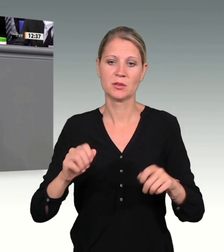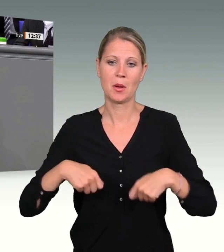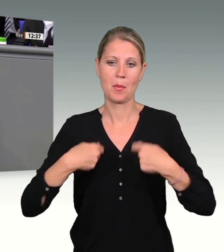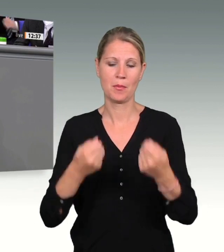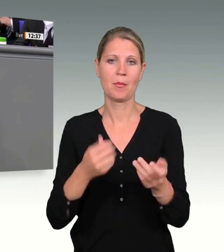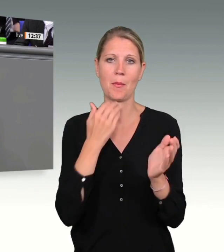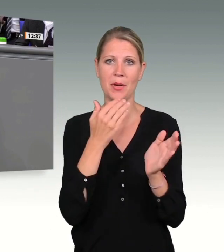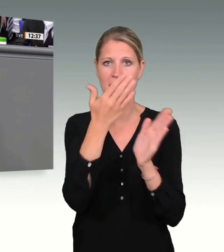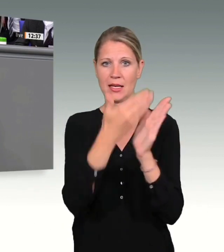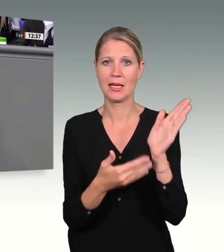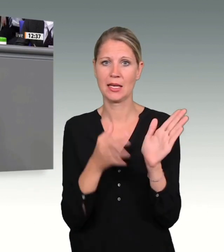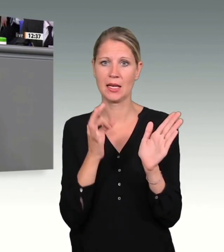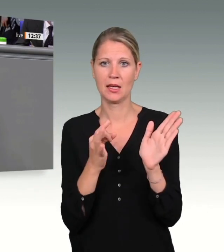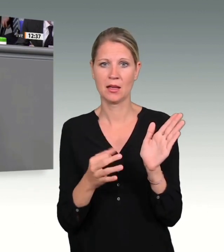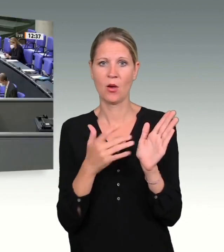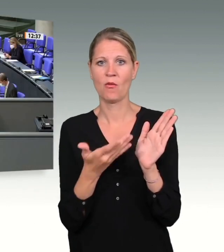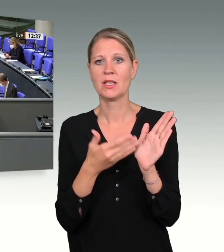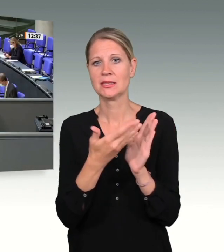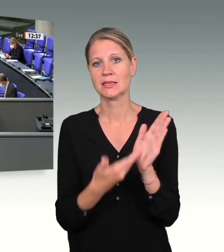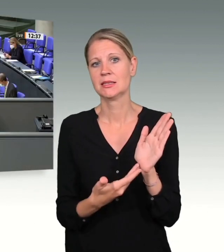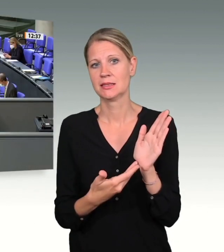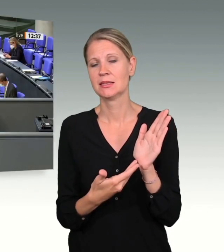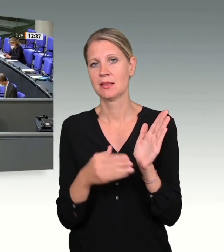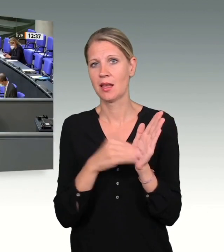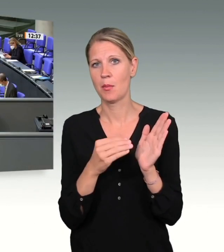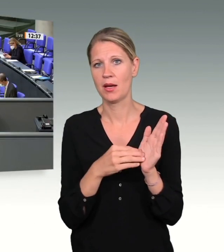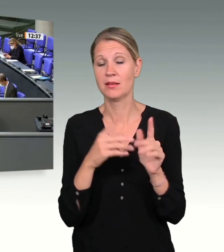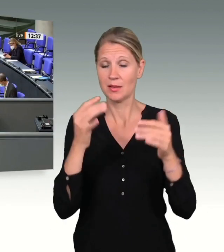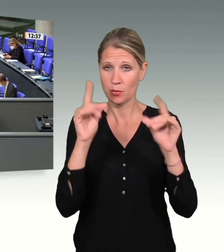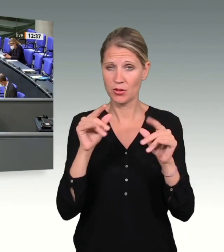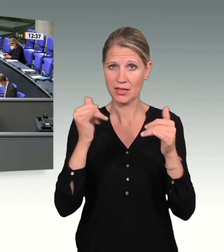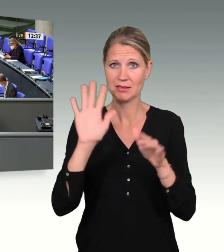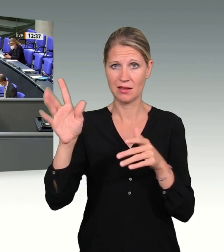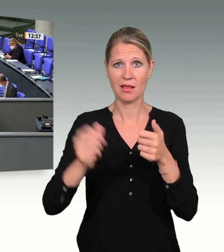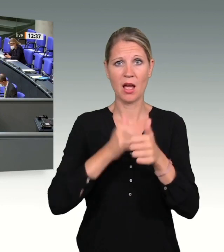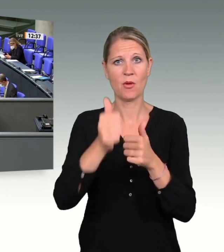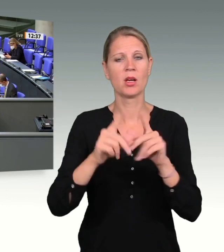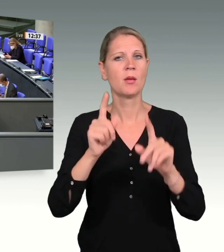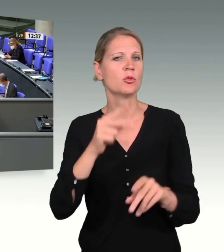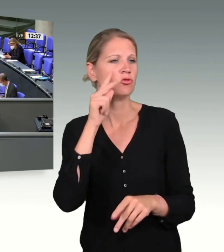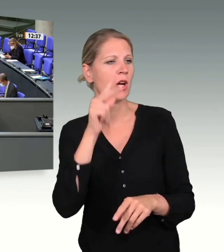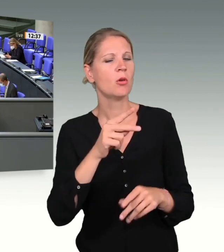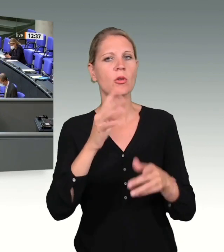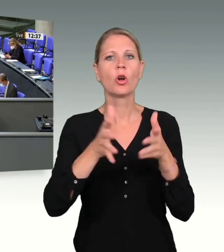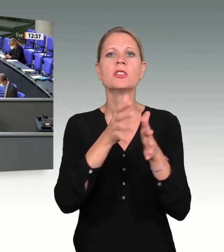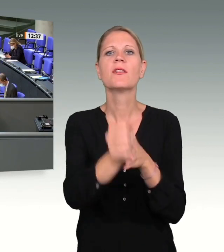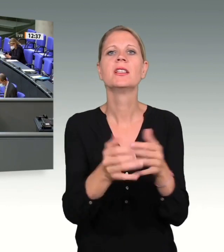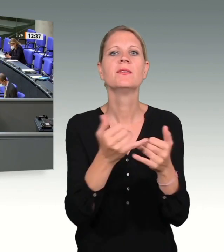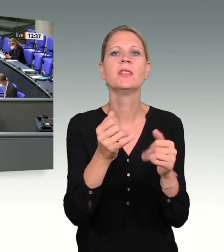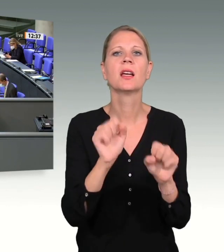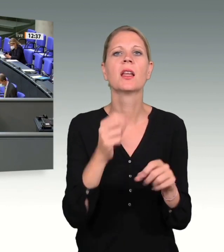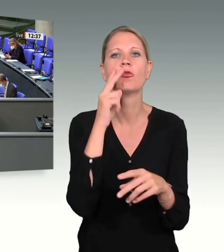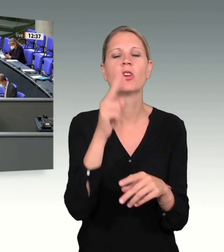Konsequenzen zu ziehen, strukturelle Konsequenzen zu ziehen. Ich sage dieser Bundesregierung und der Kommenden zu, wenn es